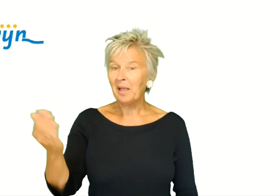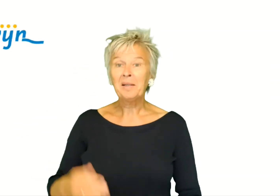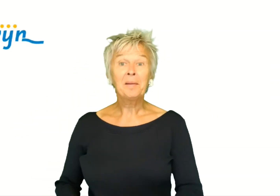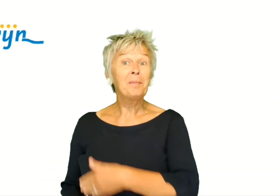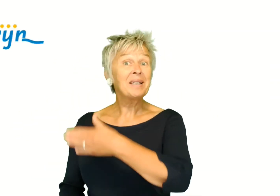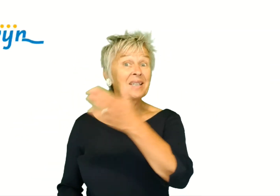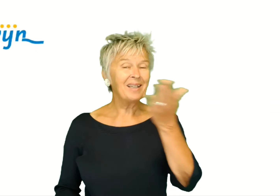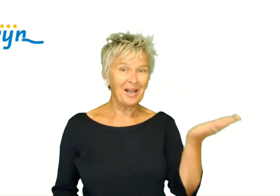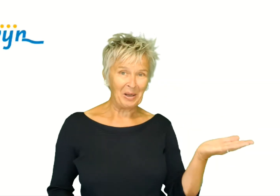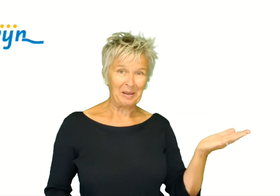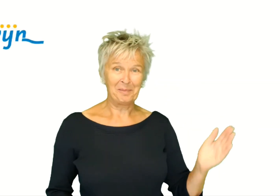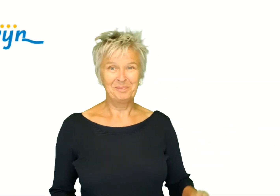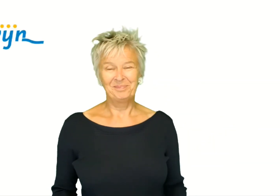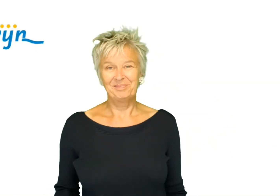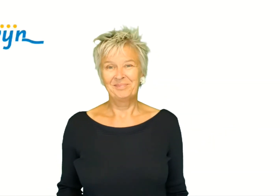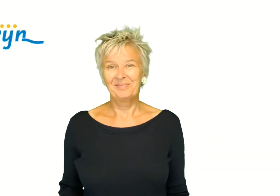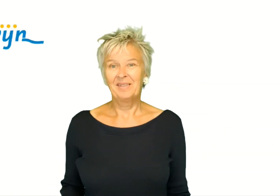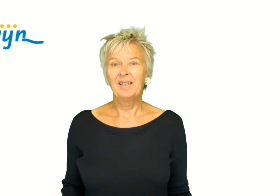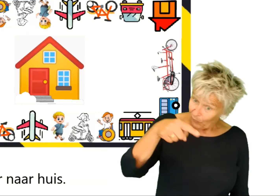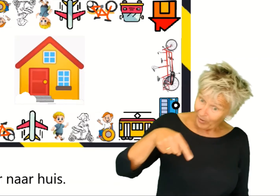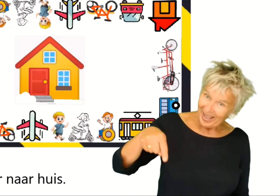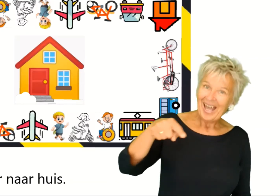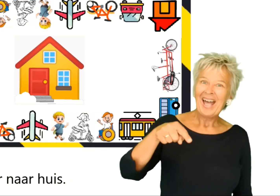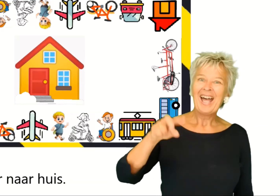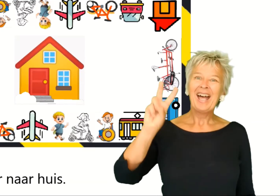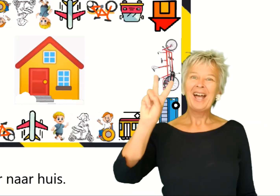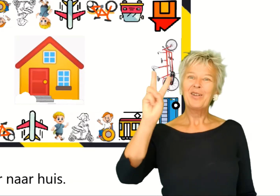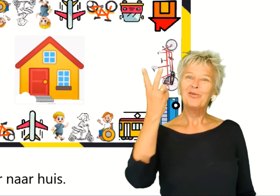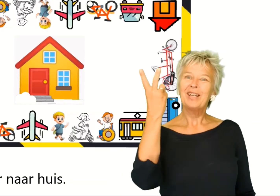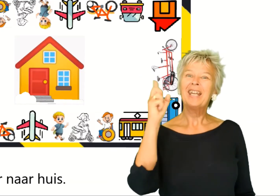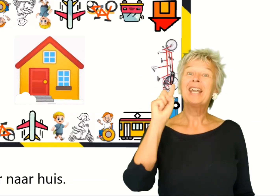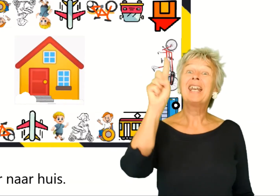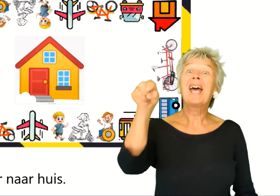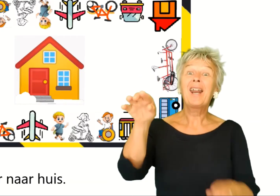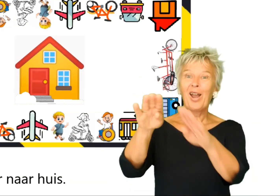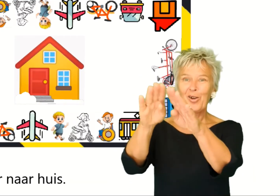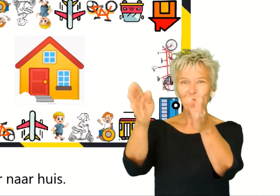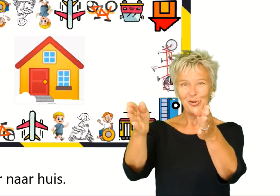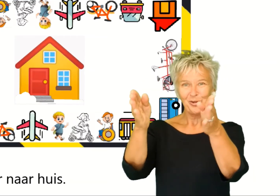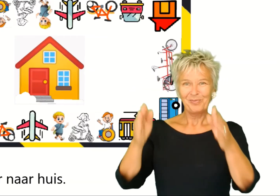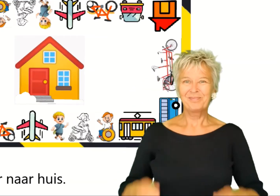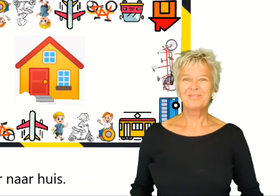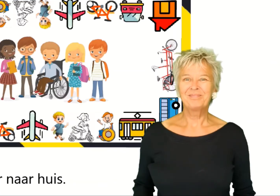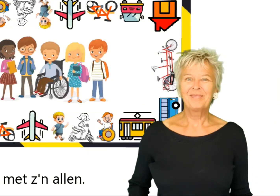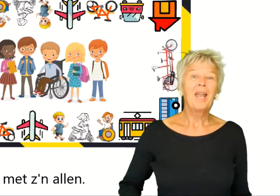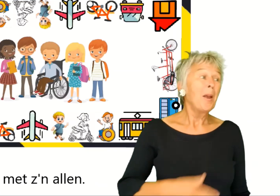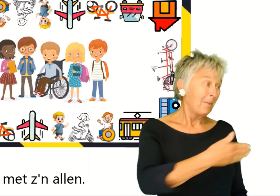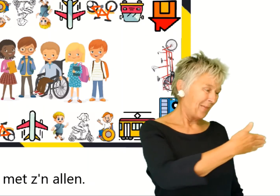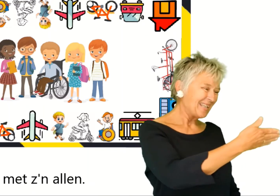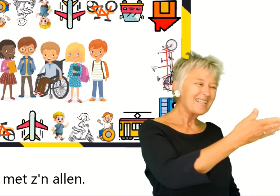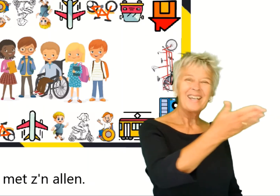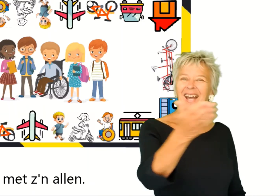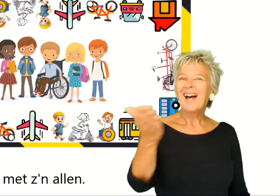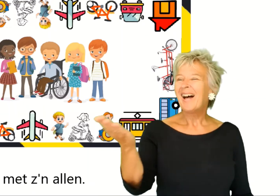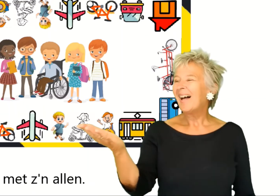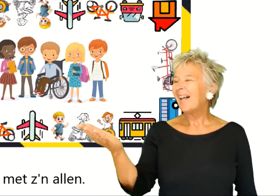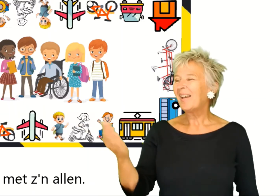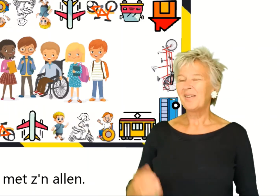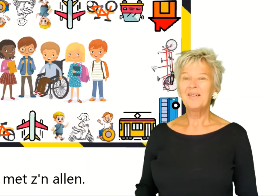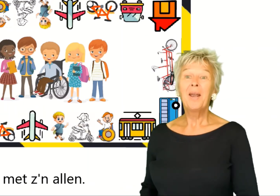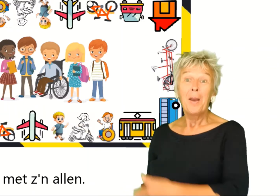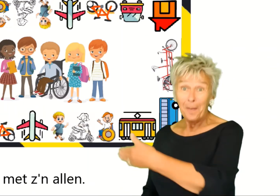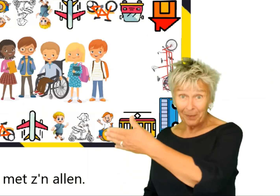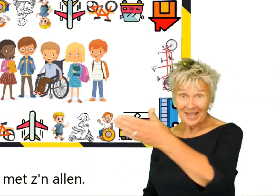z'n allen. Met z'n allen. We gaan weer naar huis. Met z'n